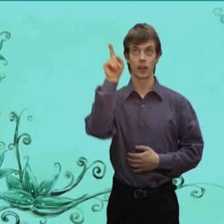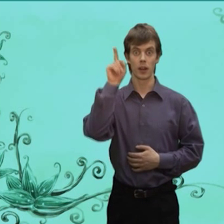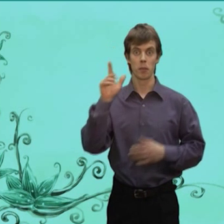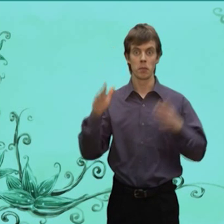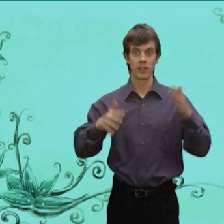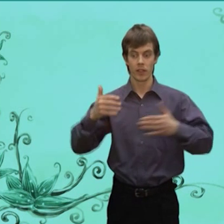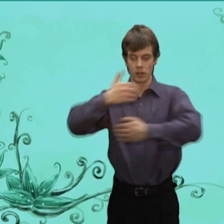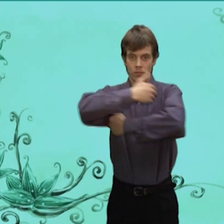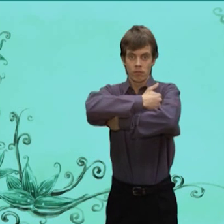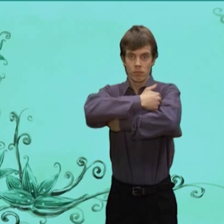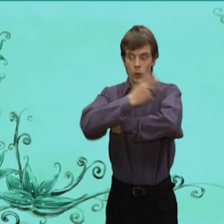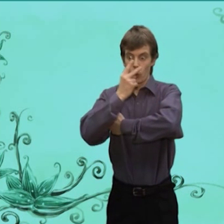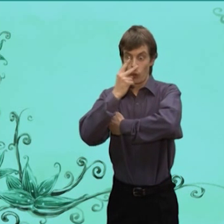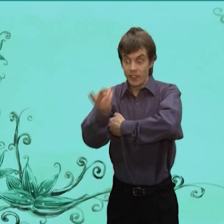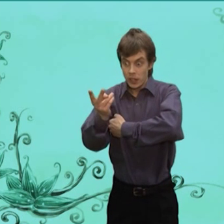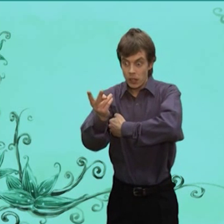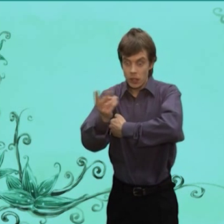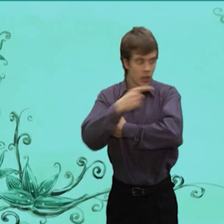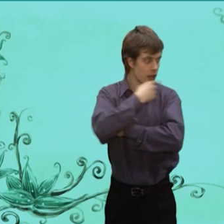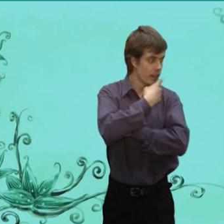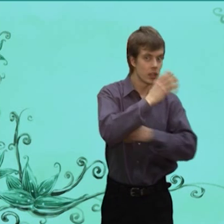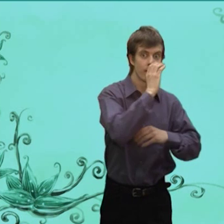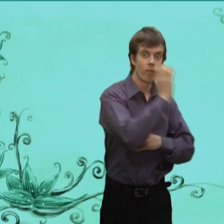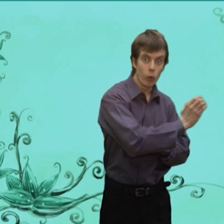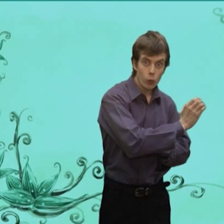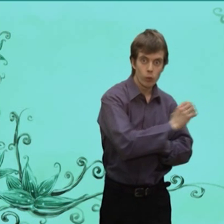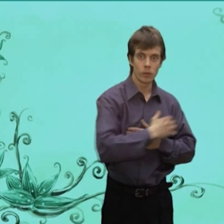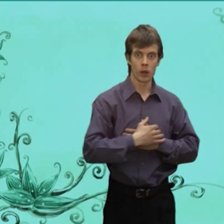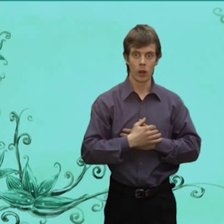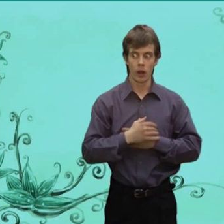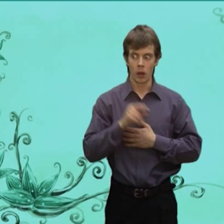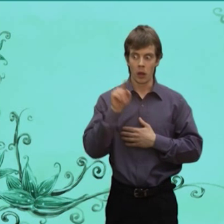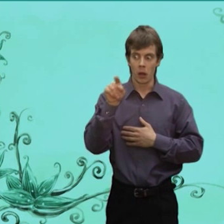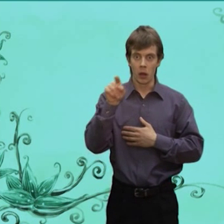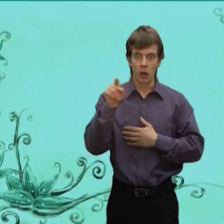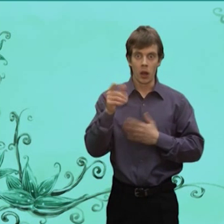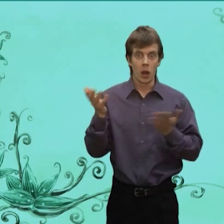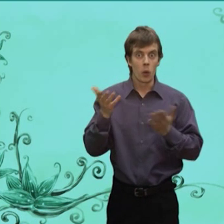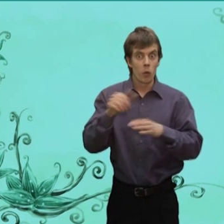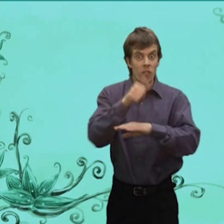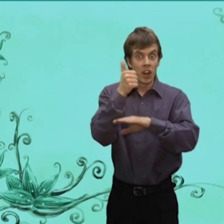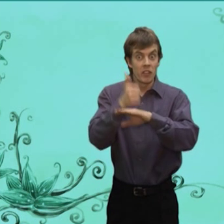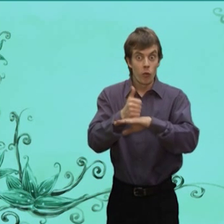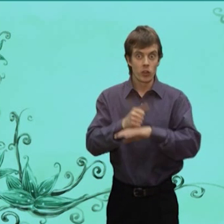Медведь Увидел И говорит Волку Какой же